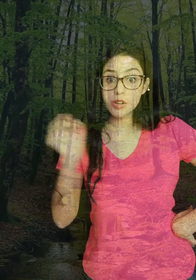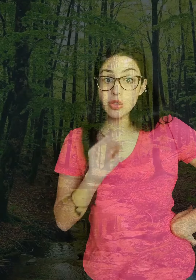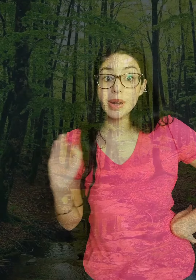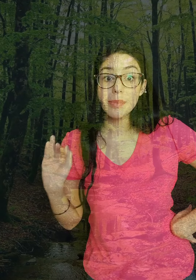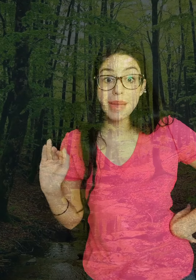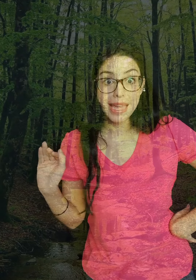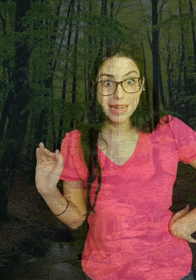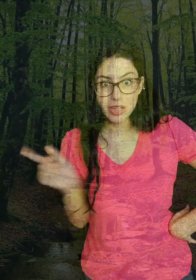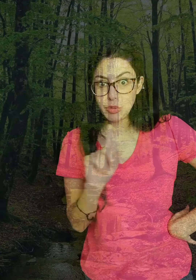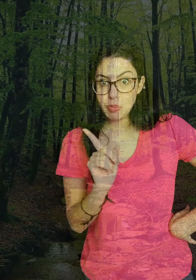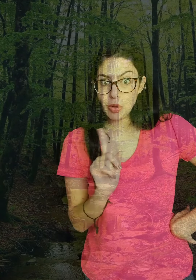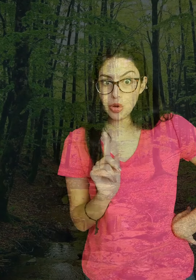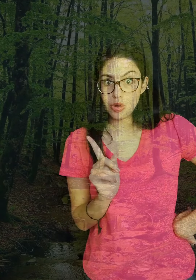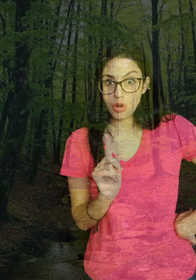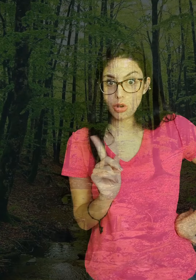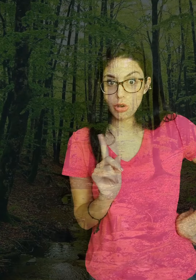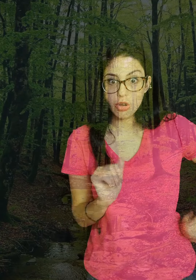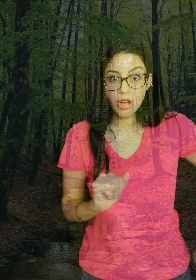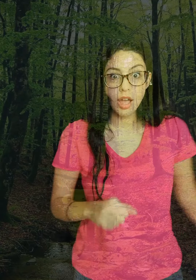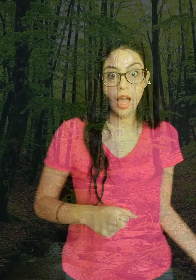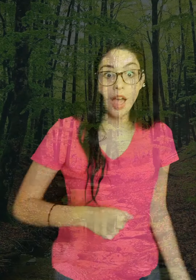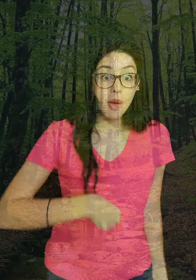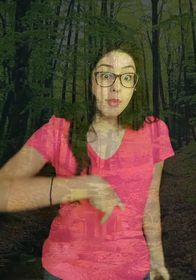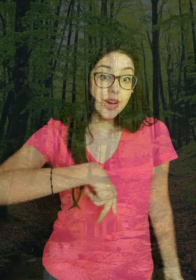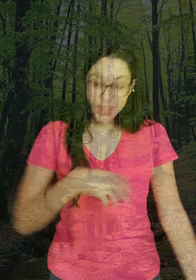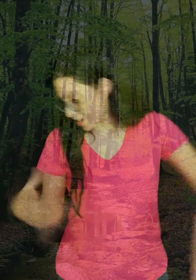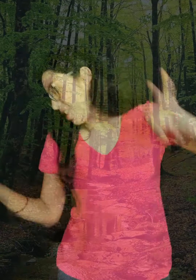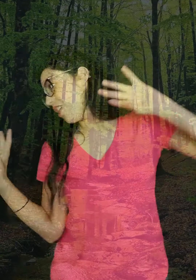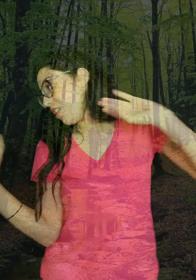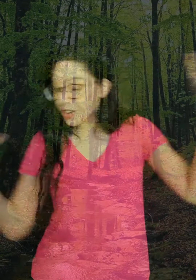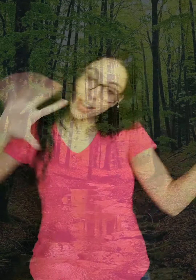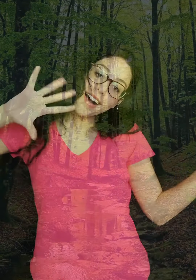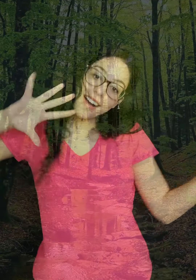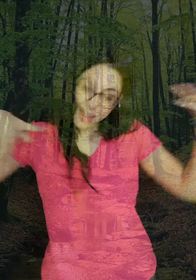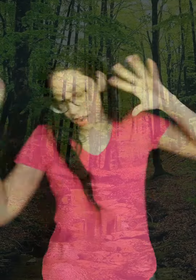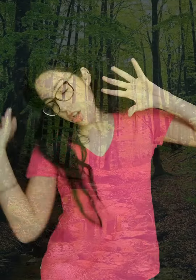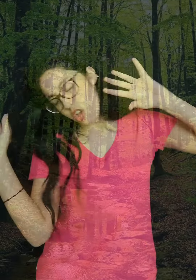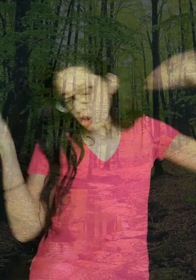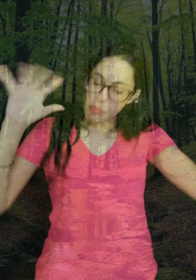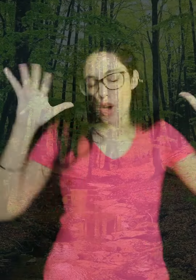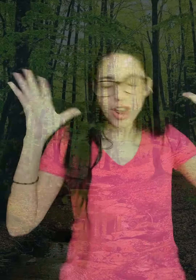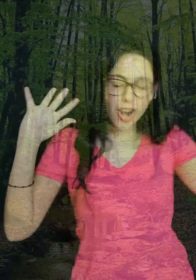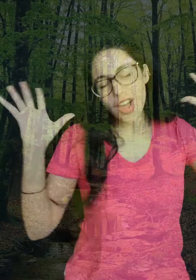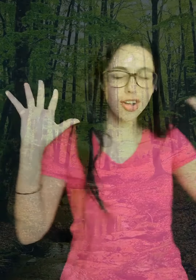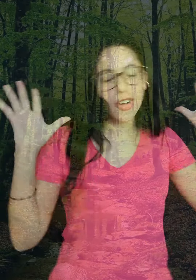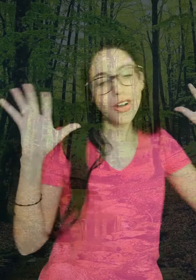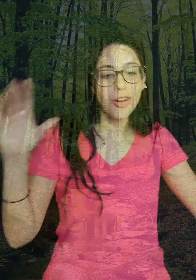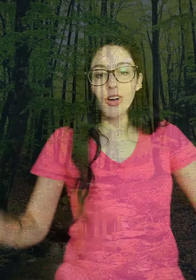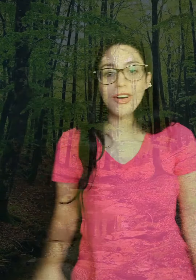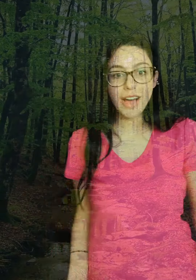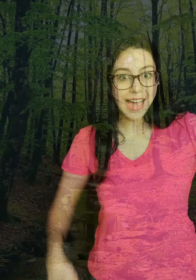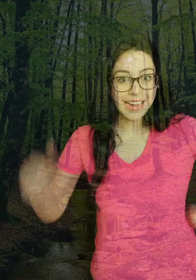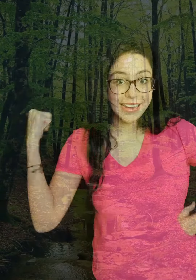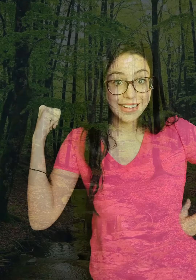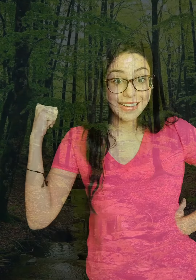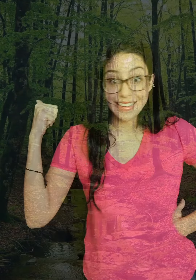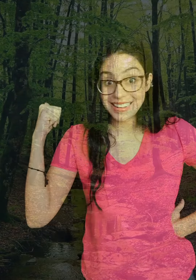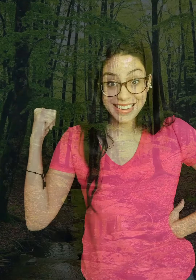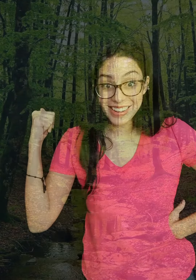no duerme ni un poco. Mono loco, mono loco, arriba